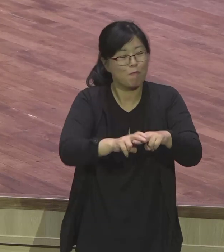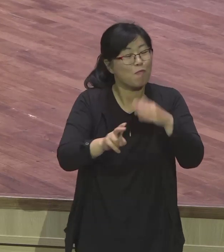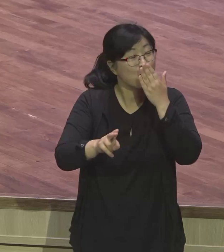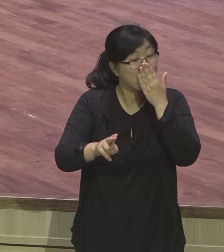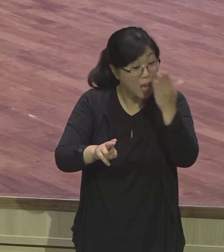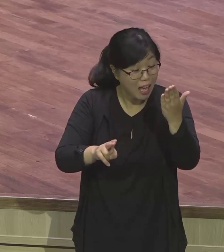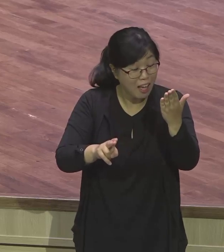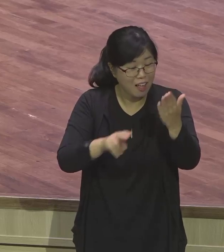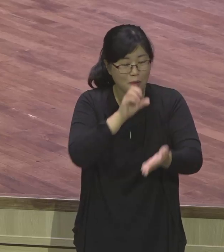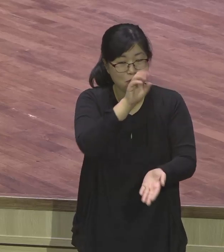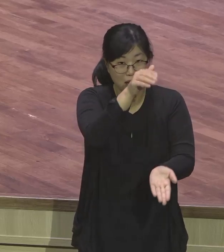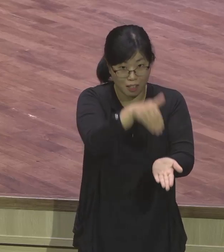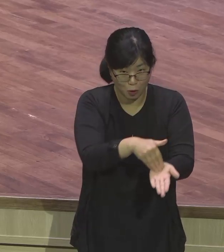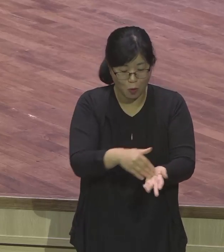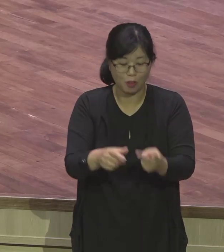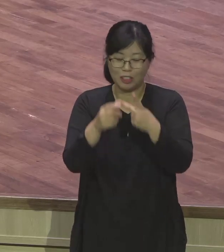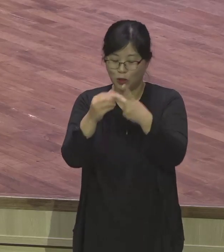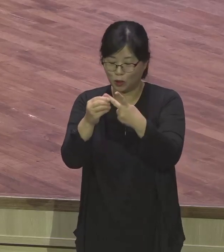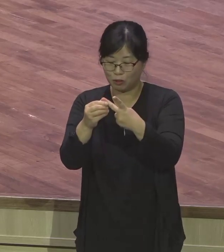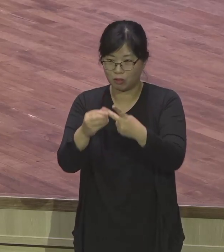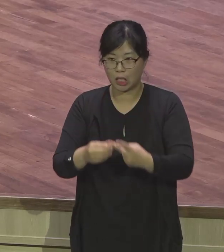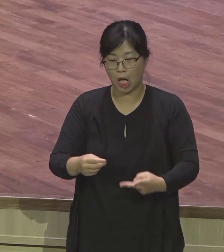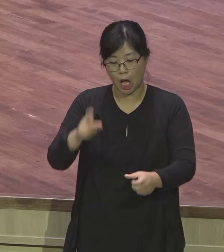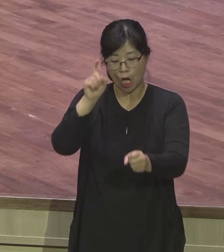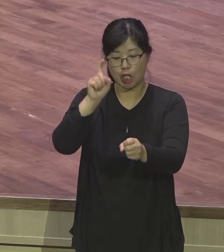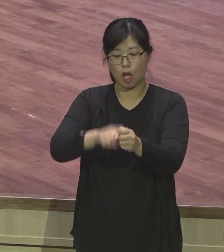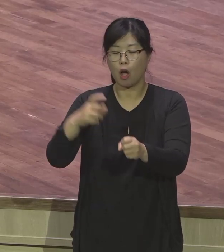관원장은 3일 후에 죽게 되는 꿈입니다. 해석을 했어요.